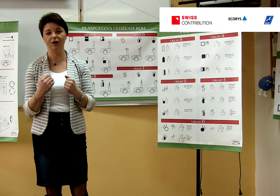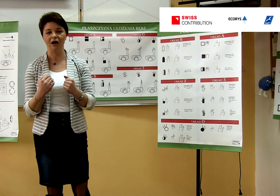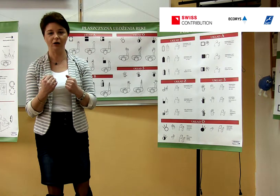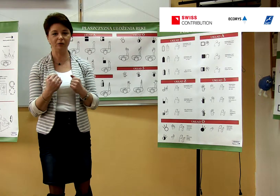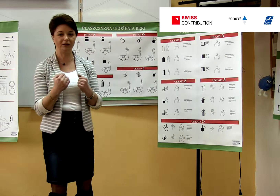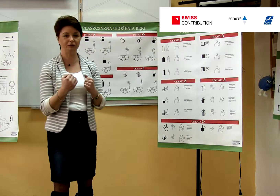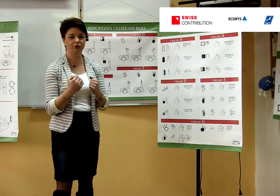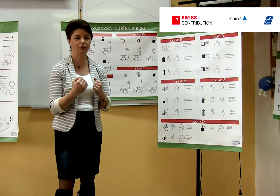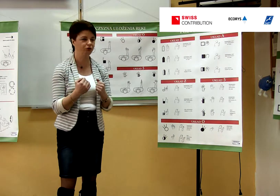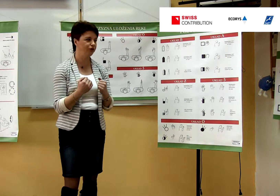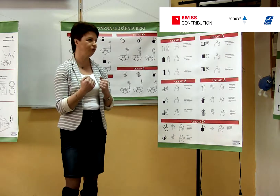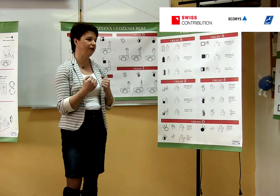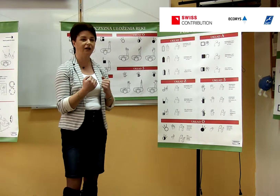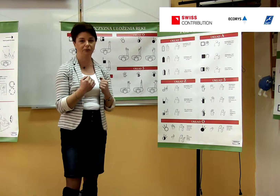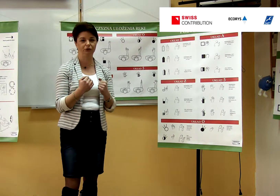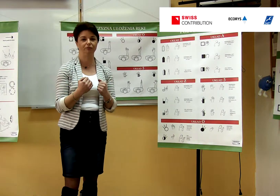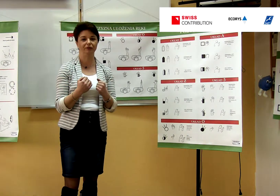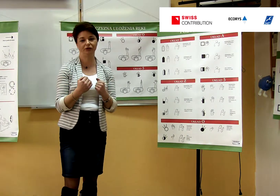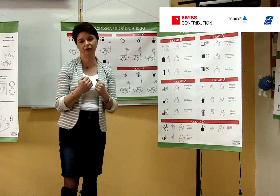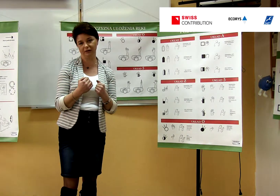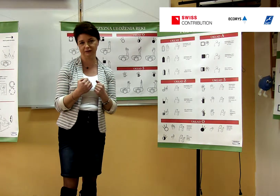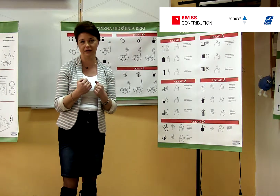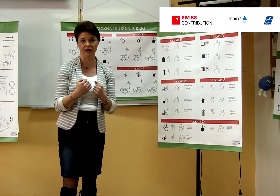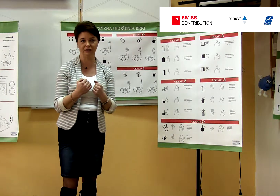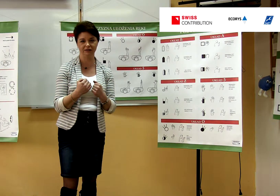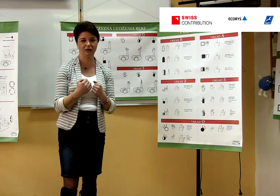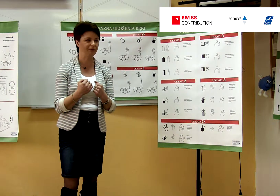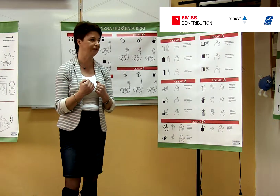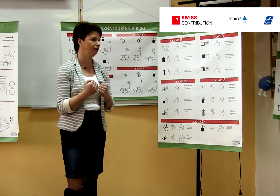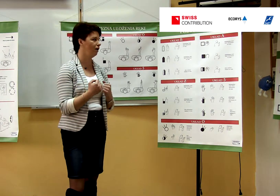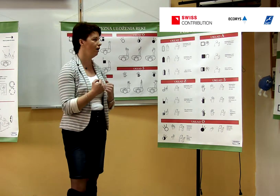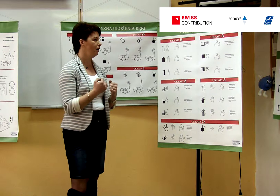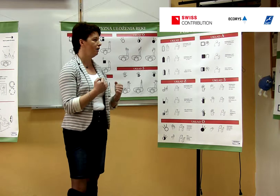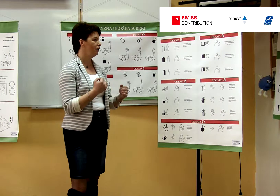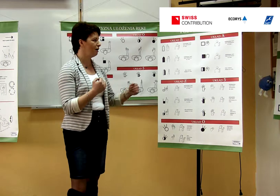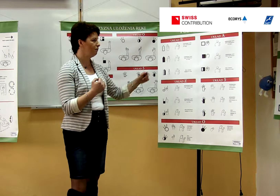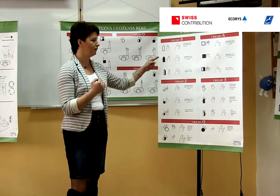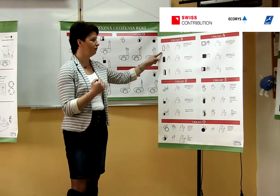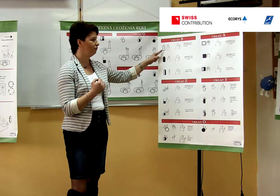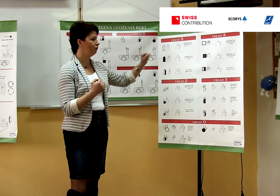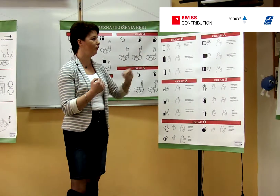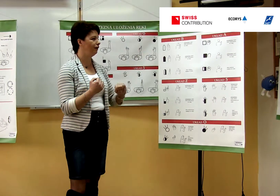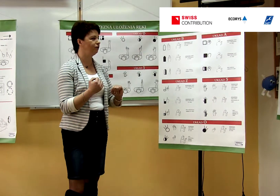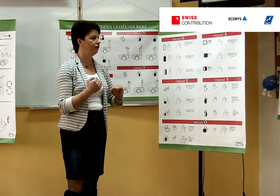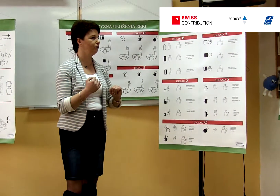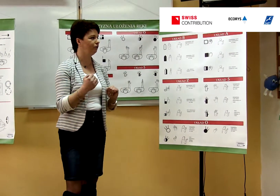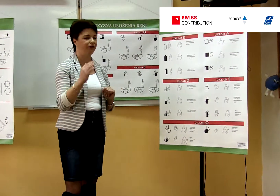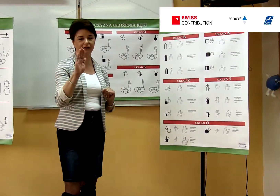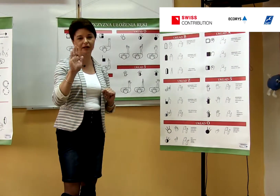akurat przełożyli tutaj dla potrzeb naszego języka, języka polskiego. I mamy podstawowe układy, czyli literkę